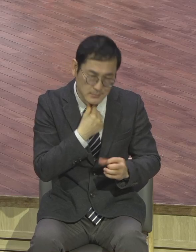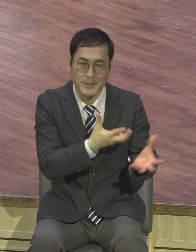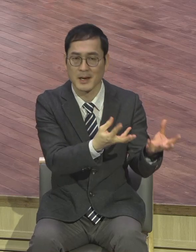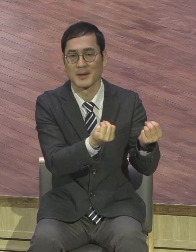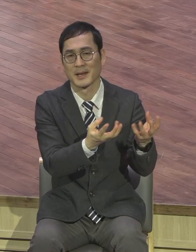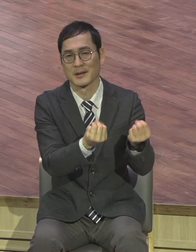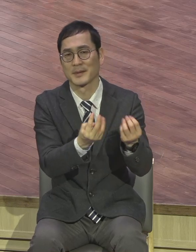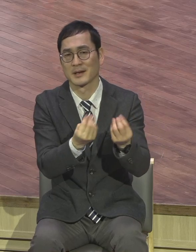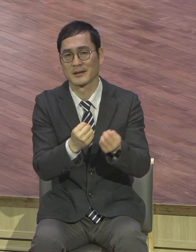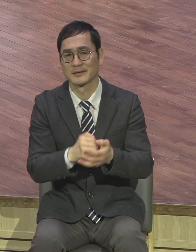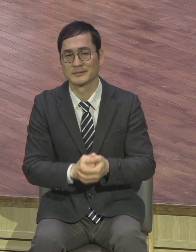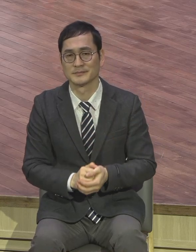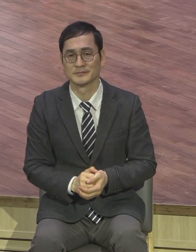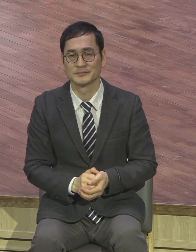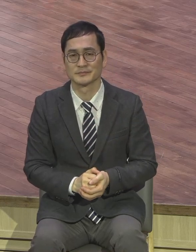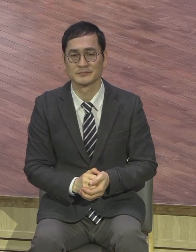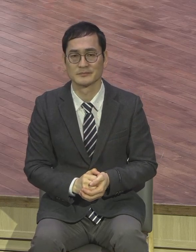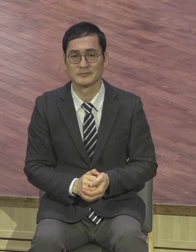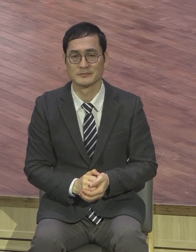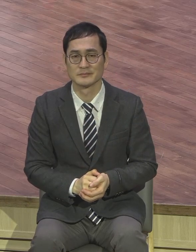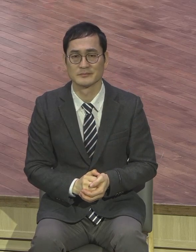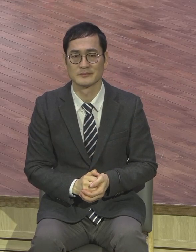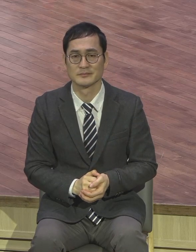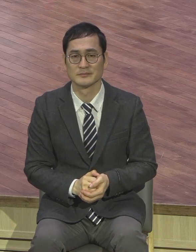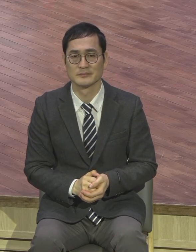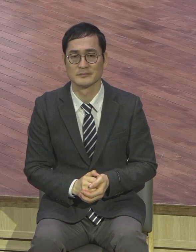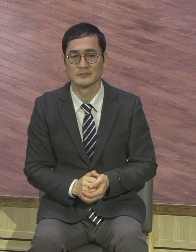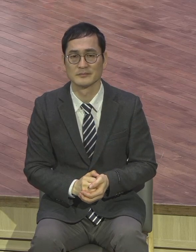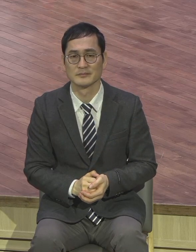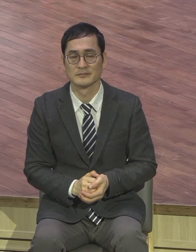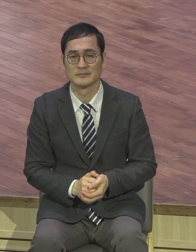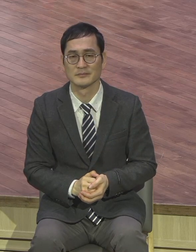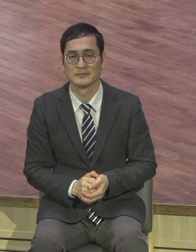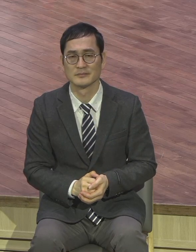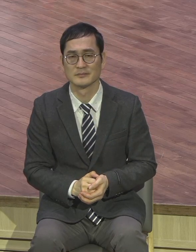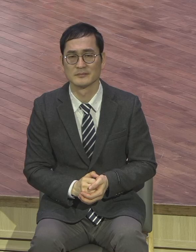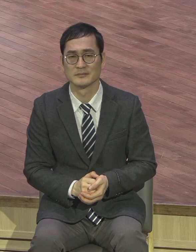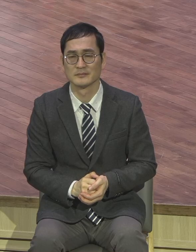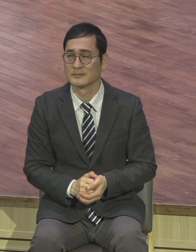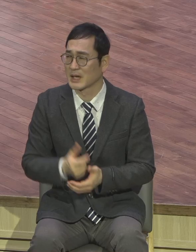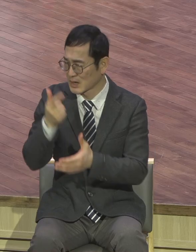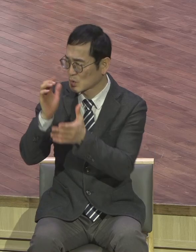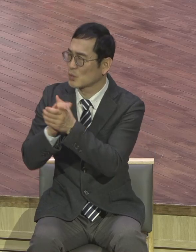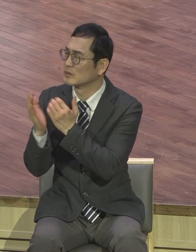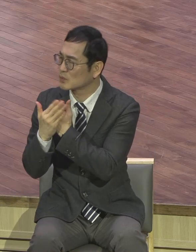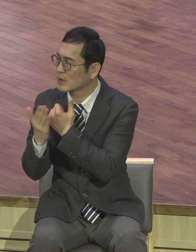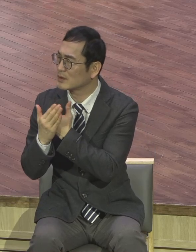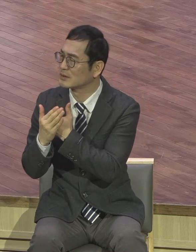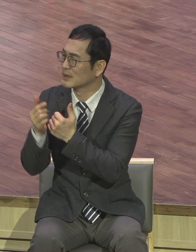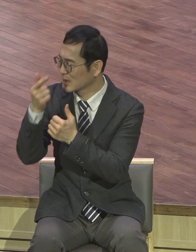현장에 도와달라고 끊임없이 제가 할 말은 뭐십니까? 알겠습니다. 기도하기로 기도해 주신 걸 감사합니다. 이런 일을 다 말이에요.